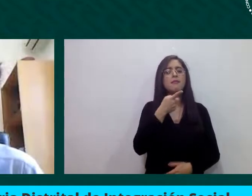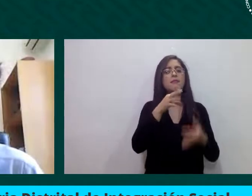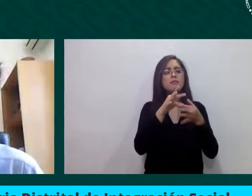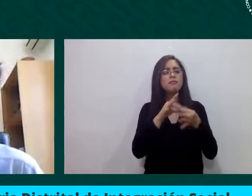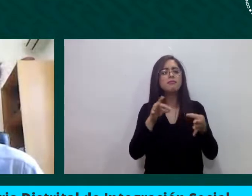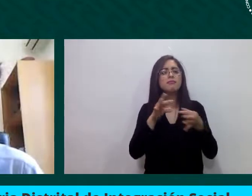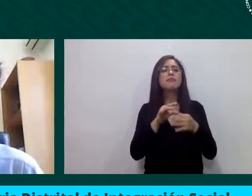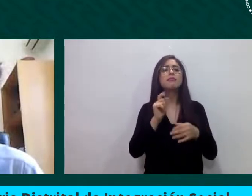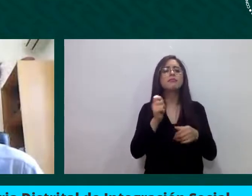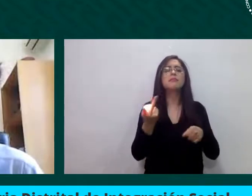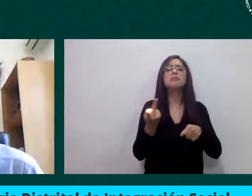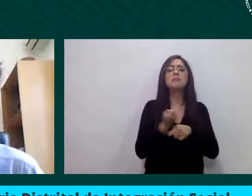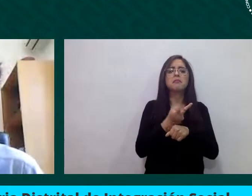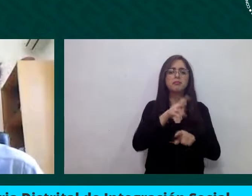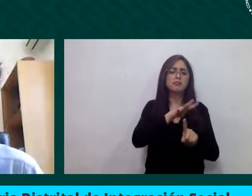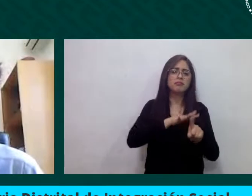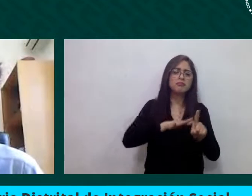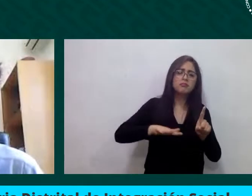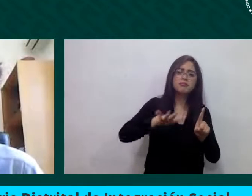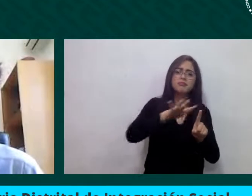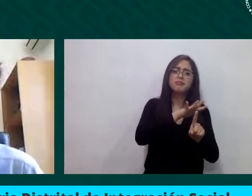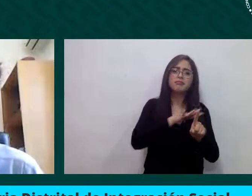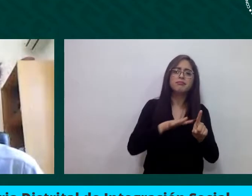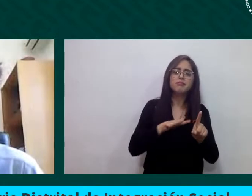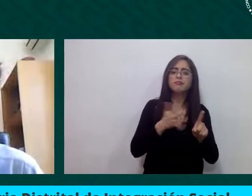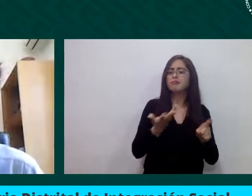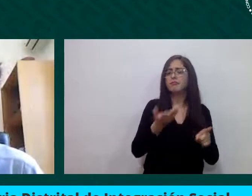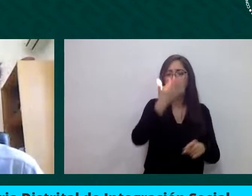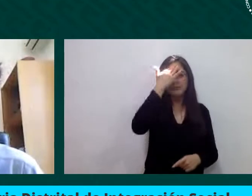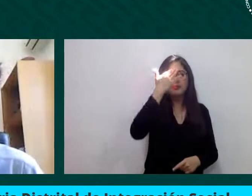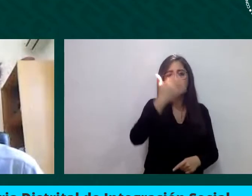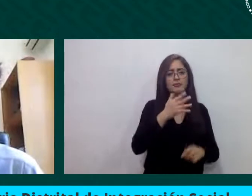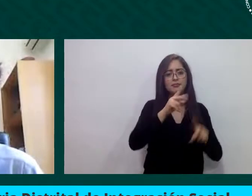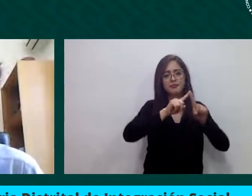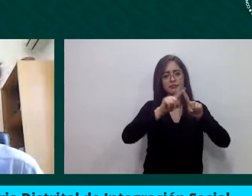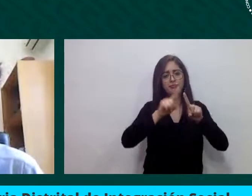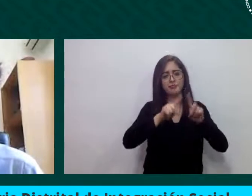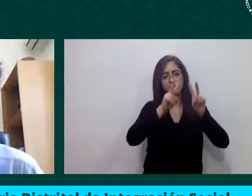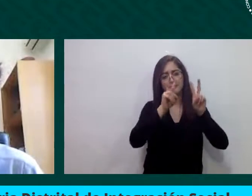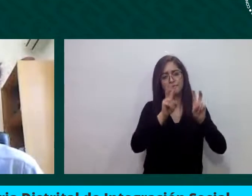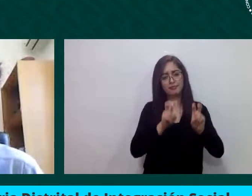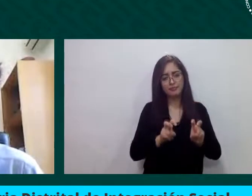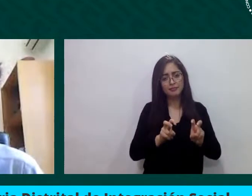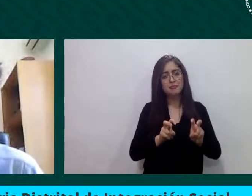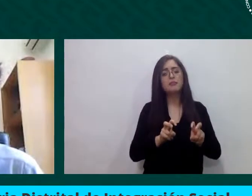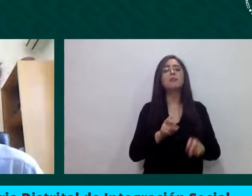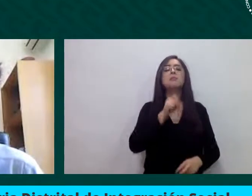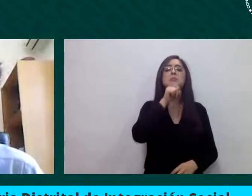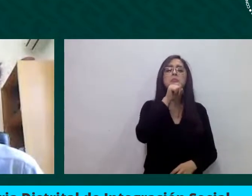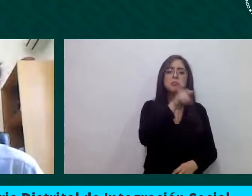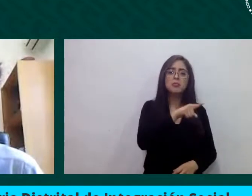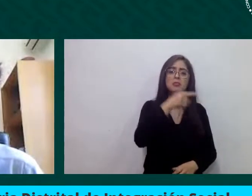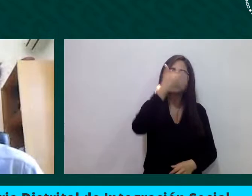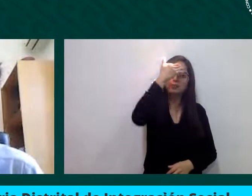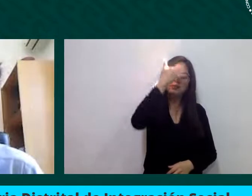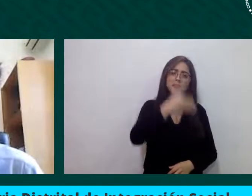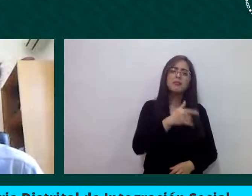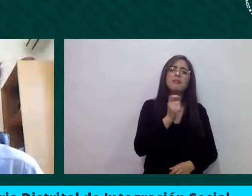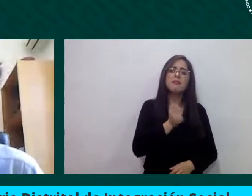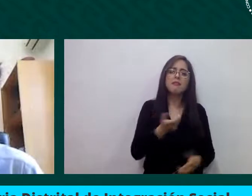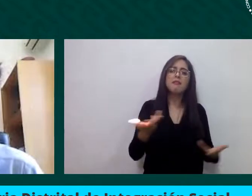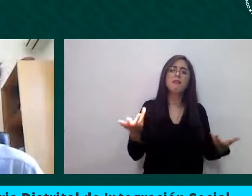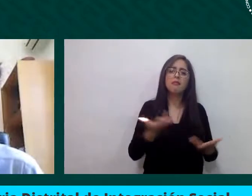frente a la temática y también que nos ayude a identificar retos que están encontrando desde